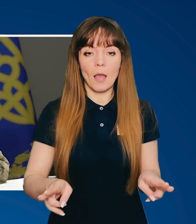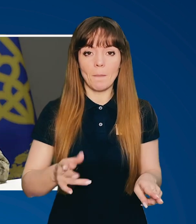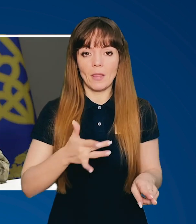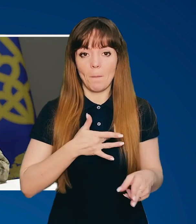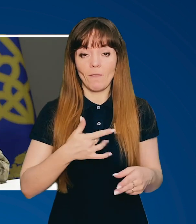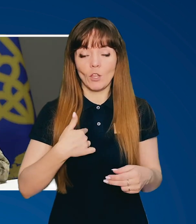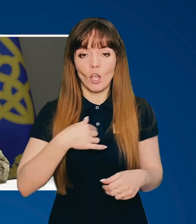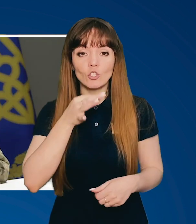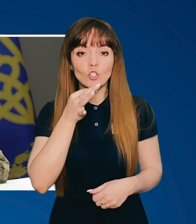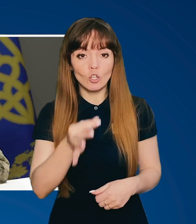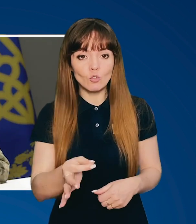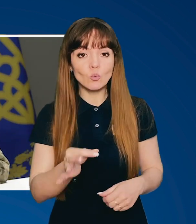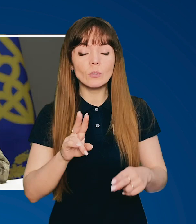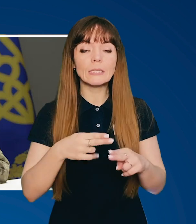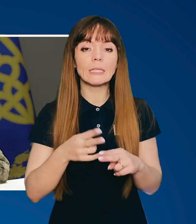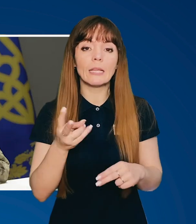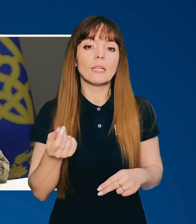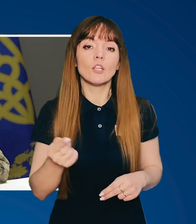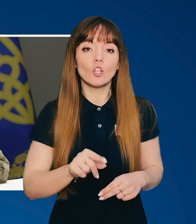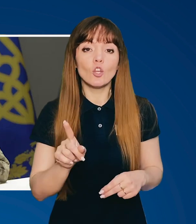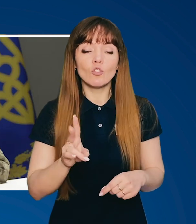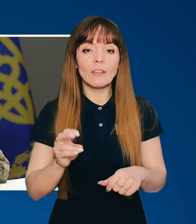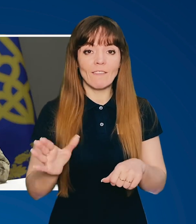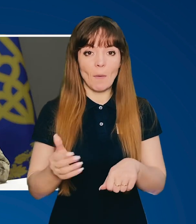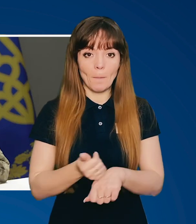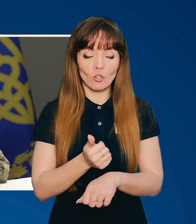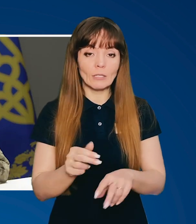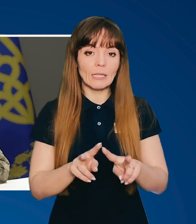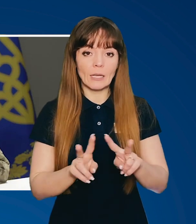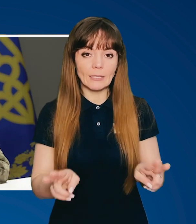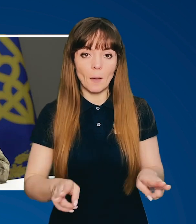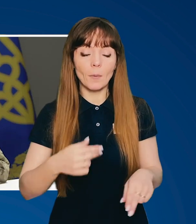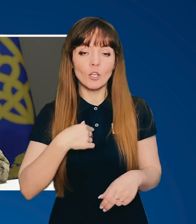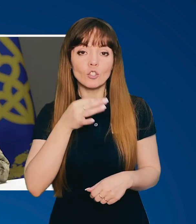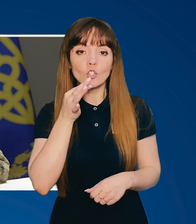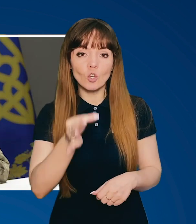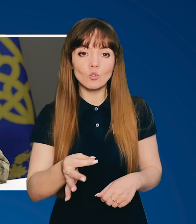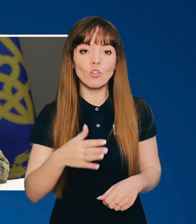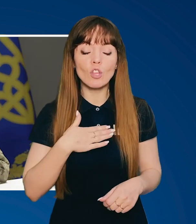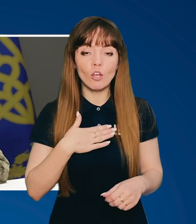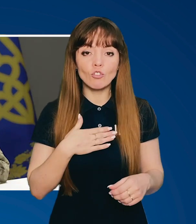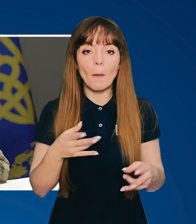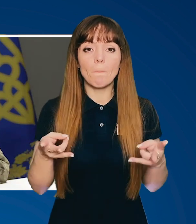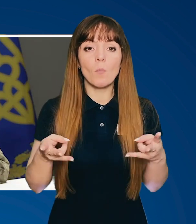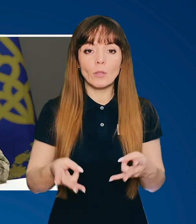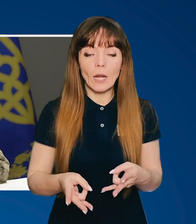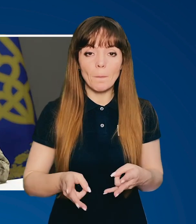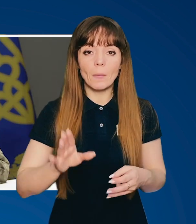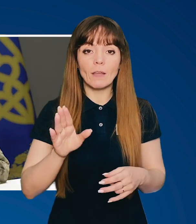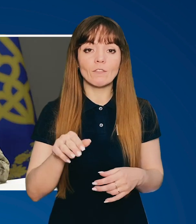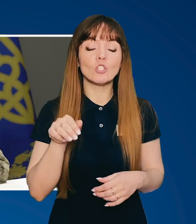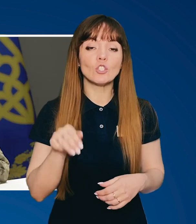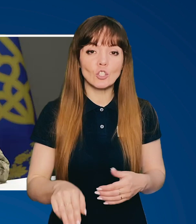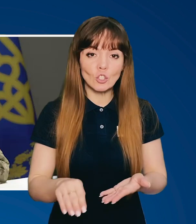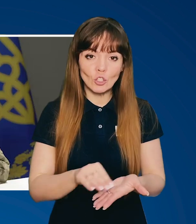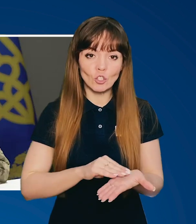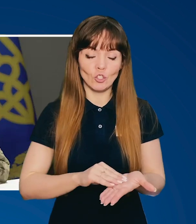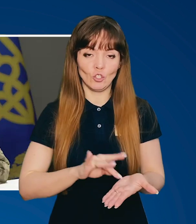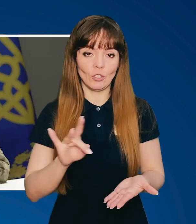Так само, напевне, я скажу, це не те, що не в перший раз. Так само, я скажу, наші потреби в тисячний раз.